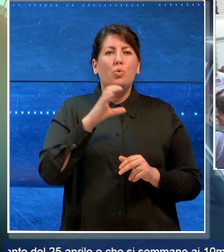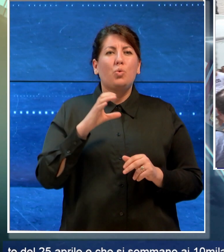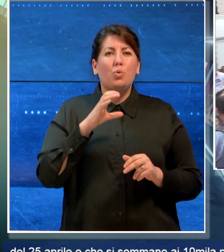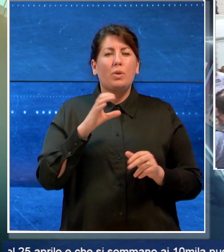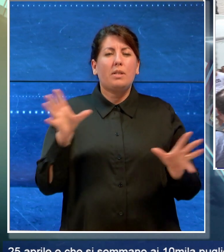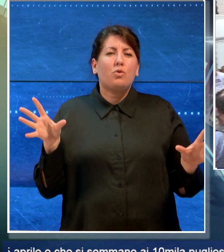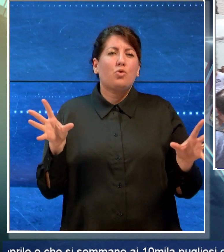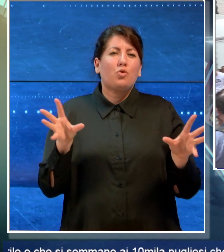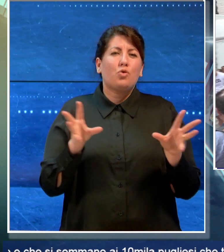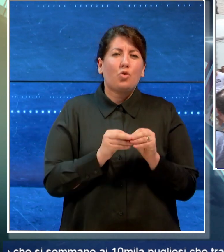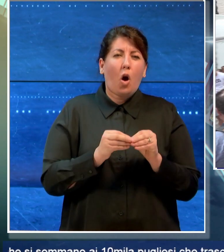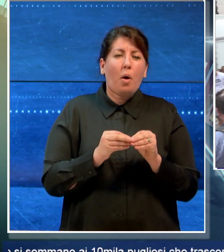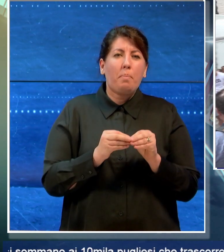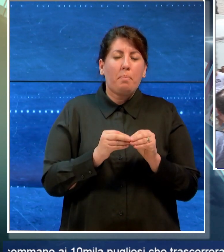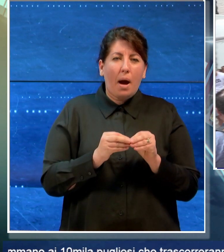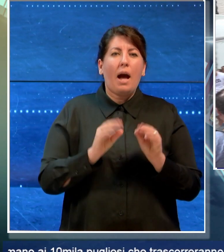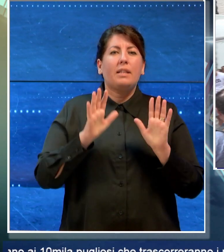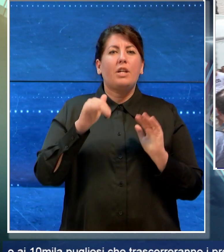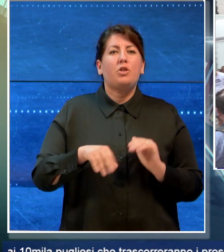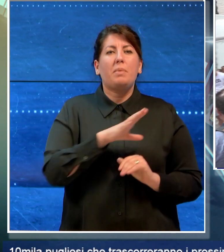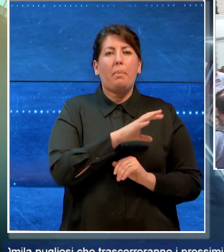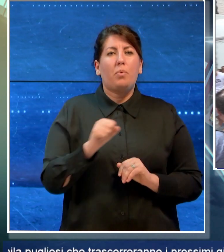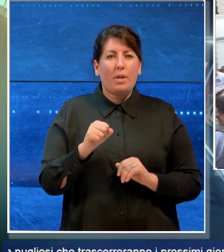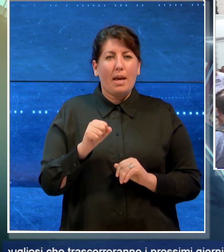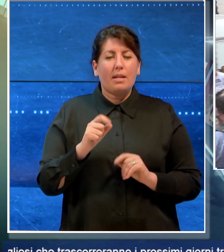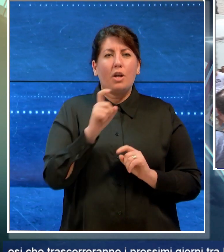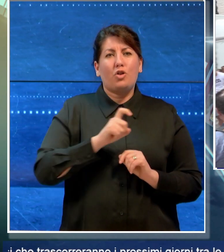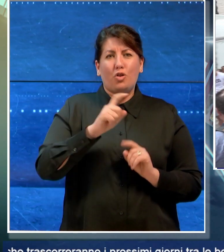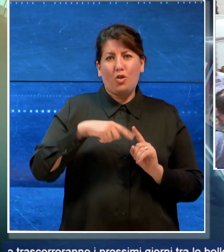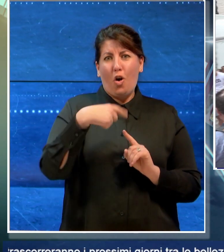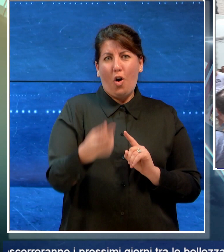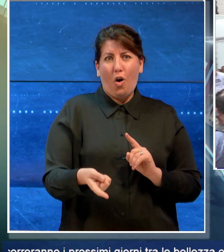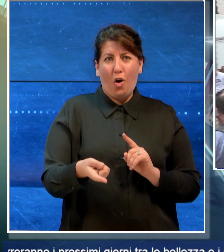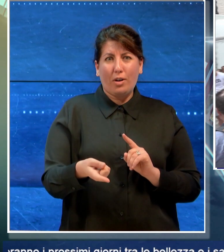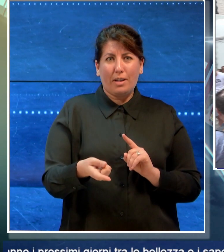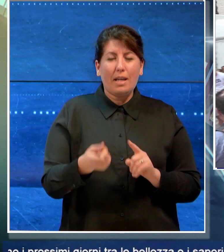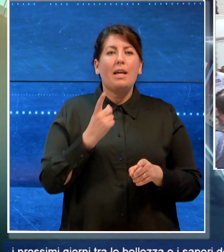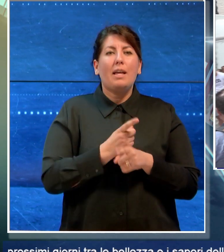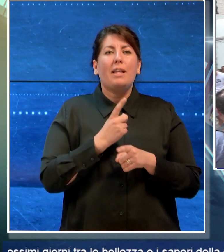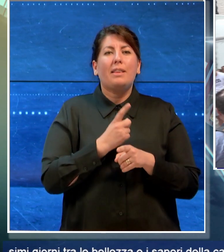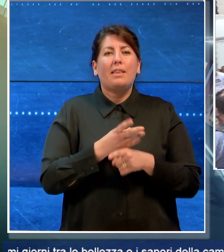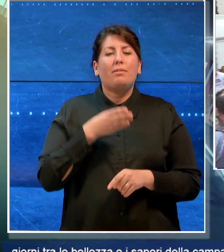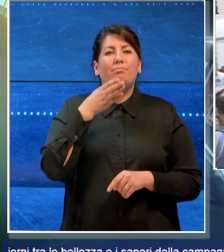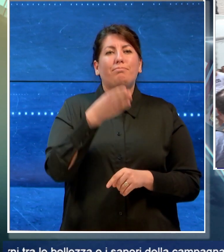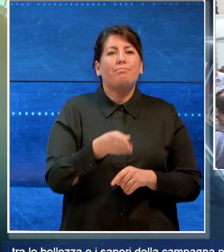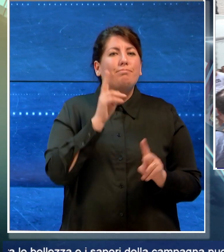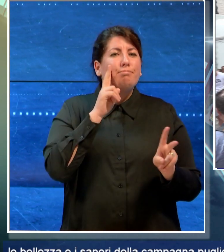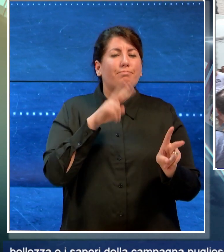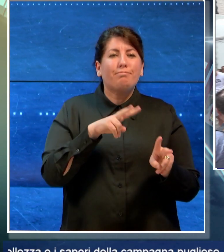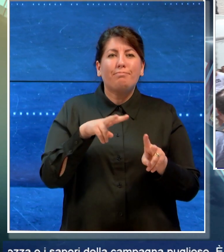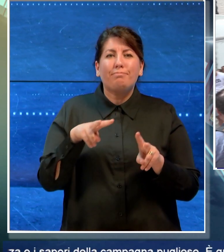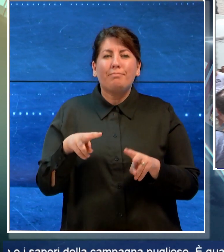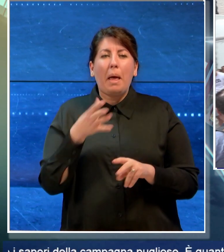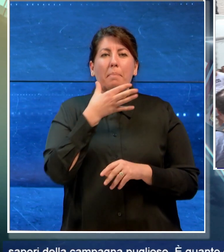.000 pugliesi che trascorreranno i prossimi giorni tra le bellezze e i sapori